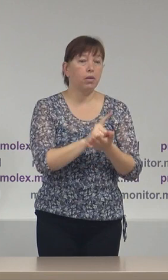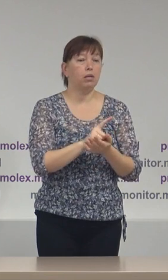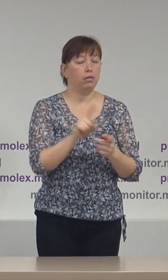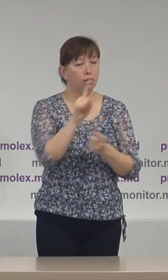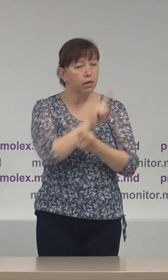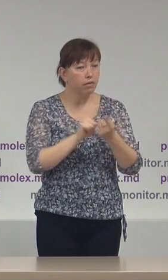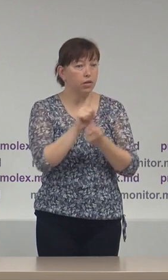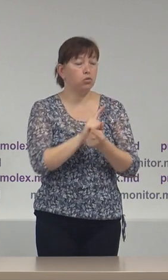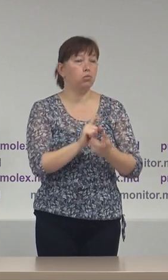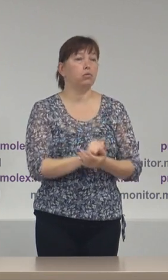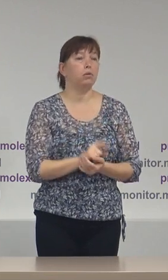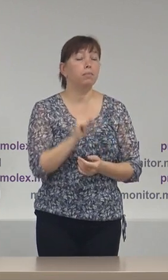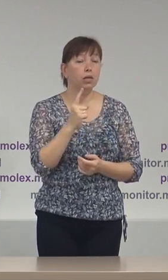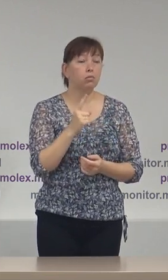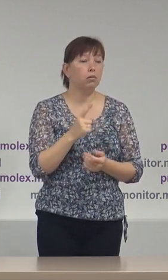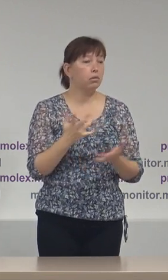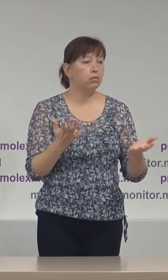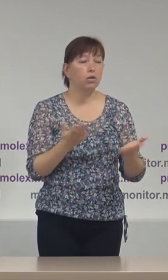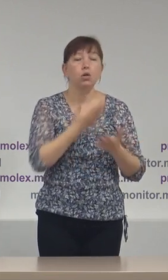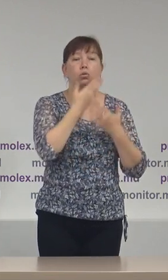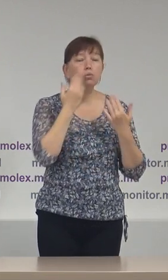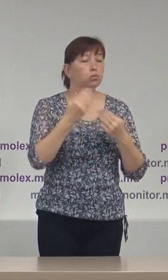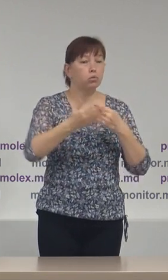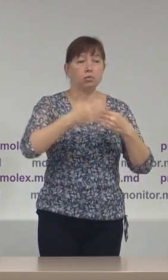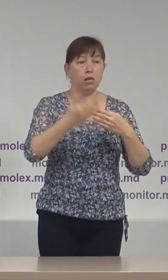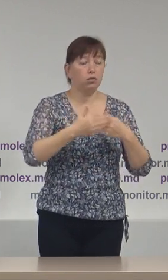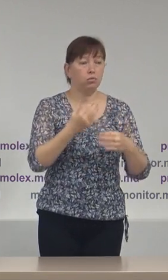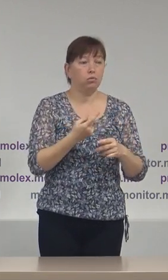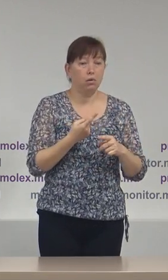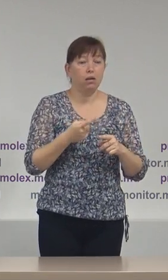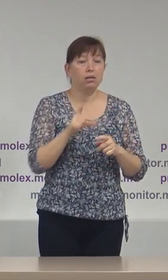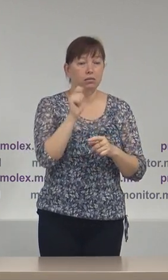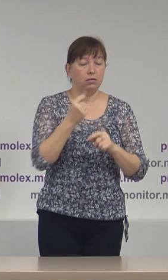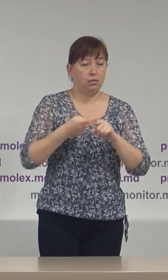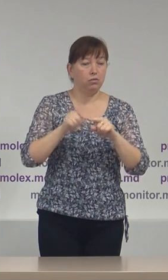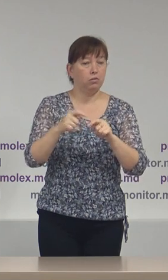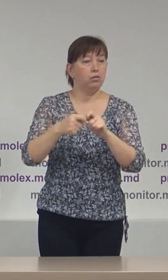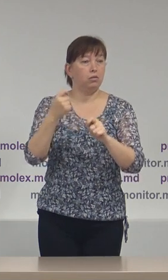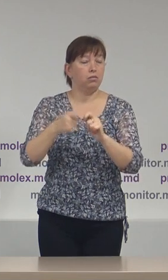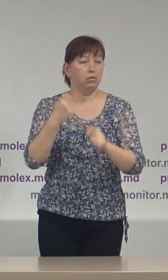revăzută pentru că practic nu sunt aplicate sancțiuni pentru aceste încăucări și